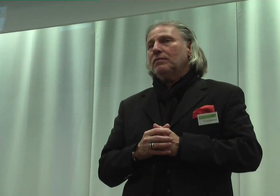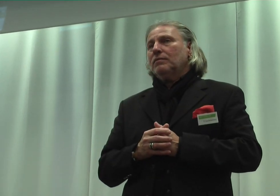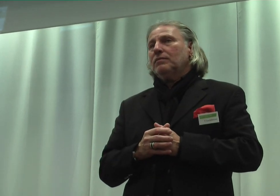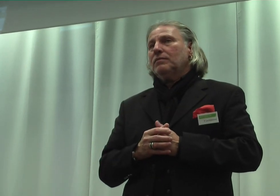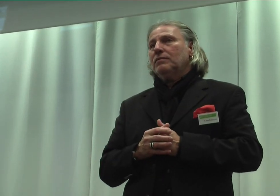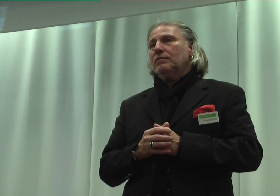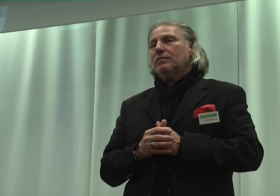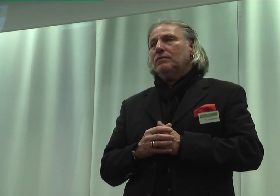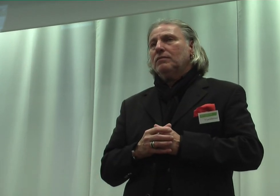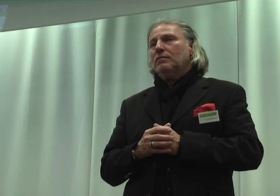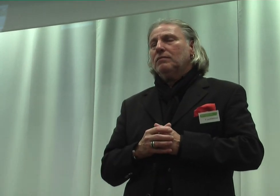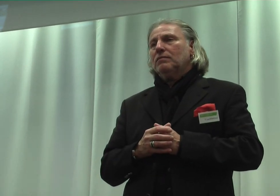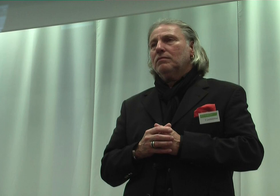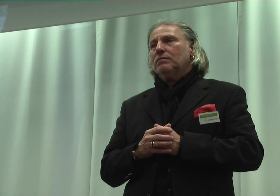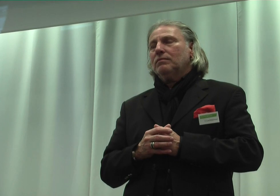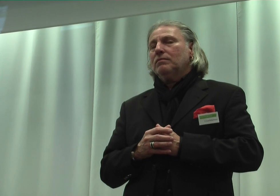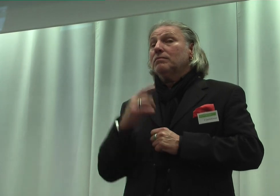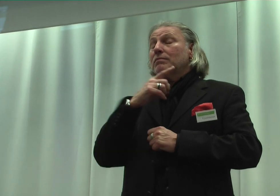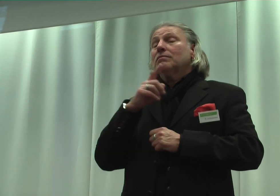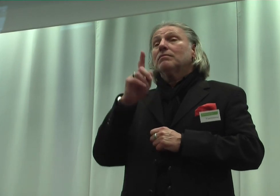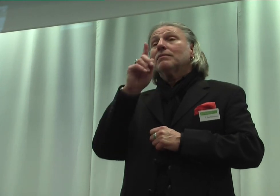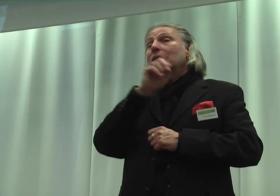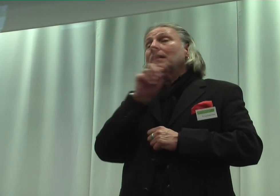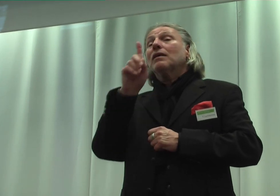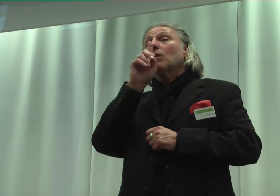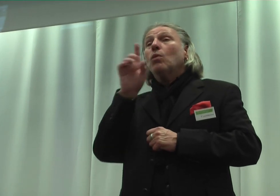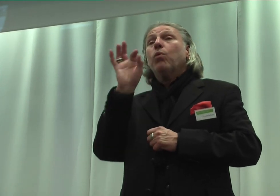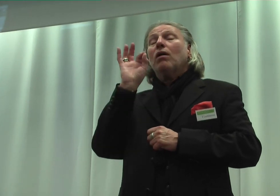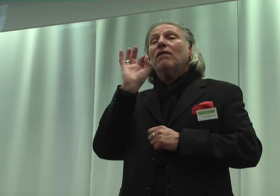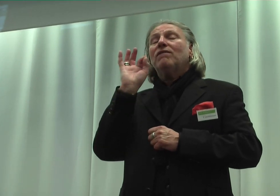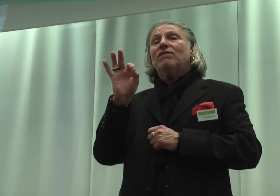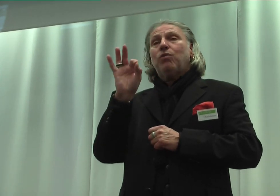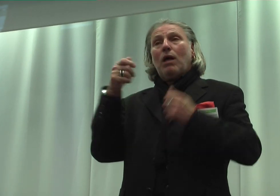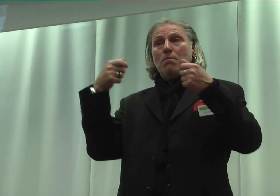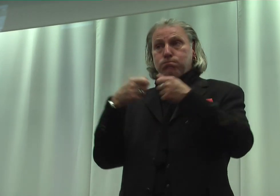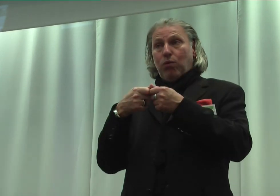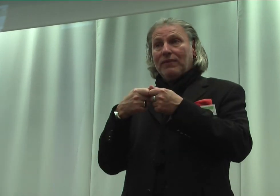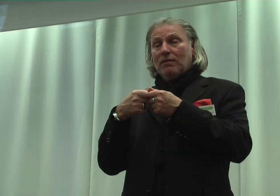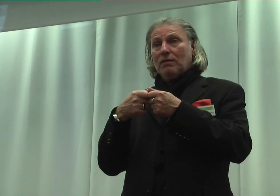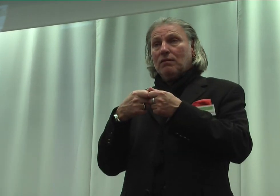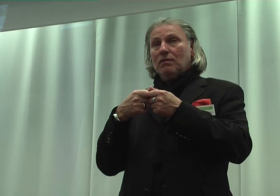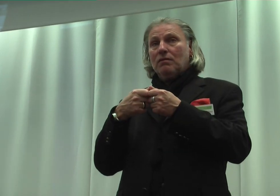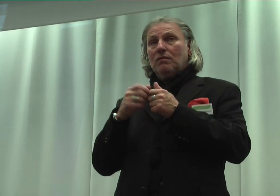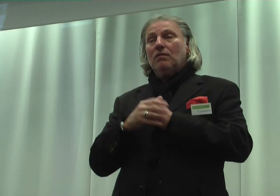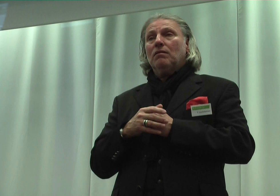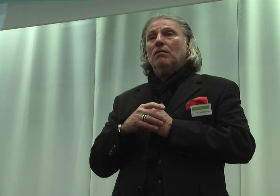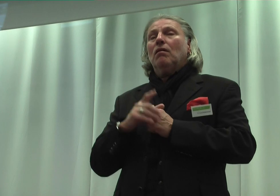Sie geht nicht nur für den Bund, sondern auch